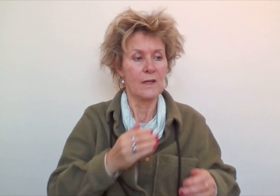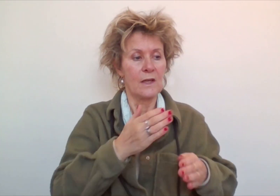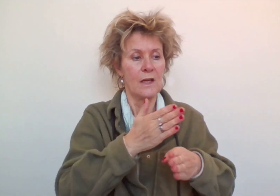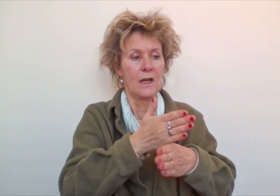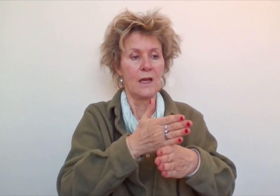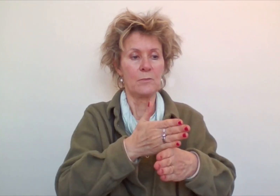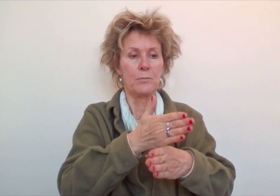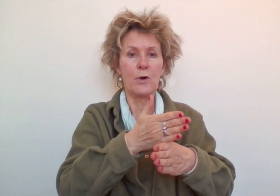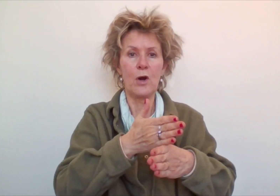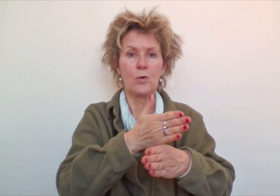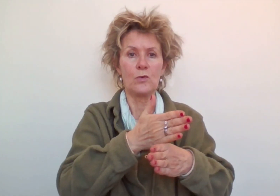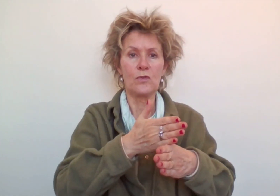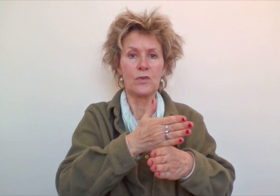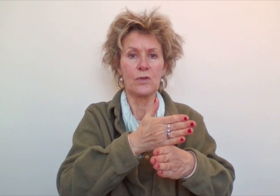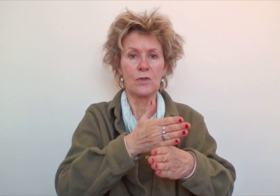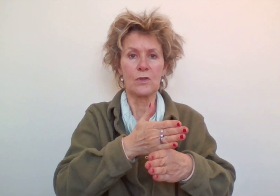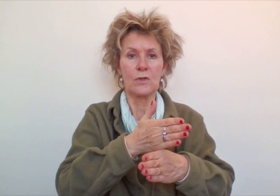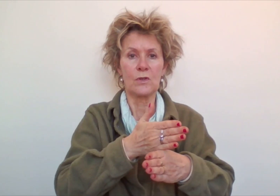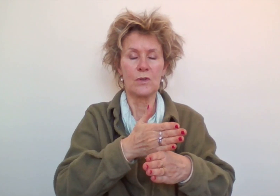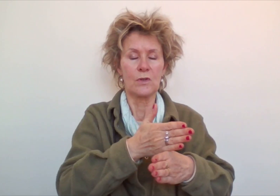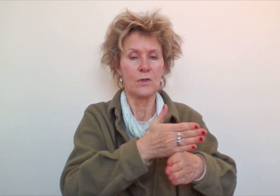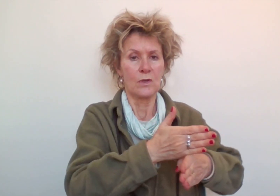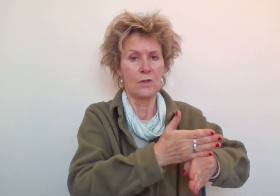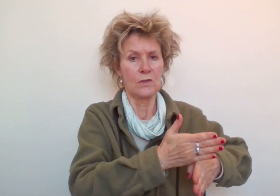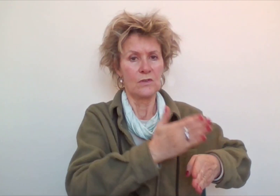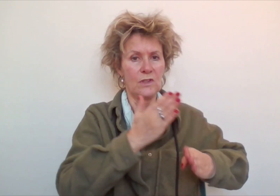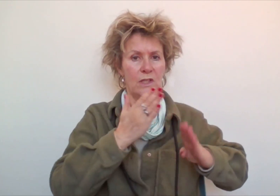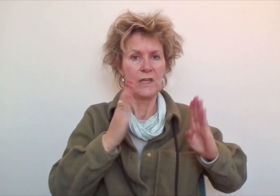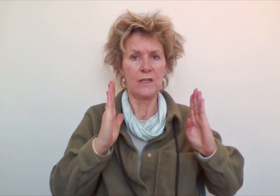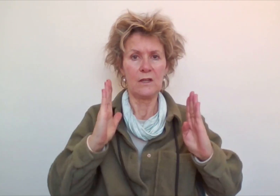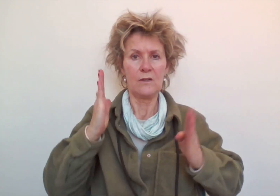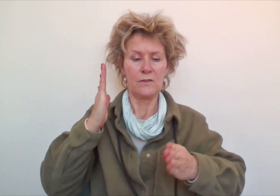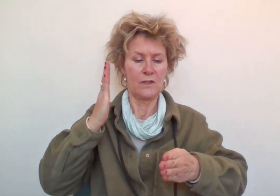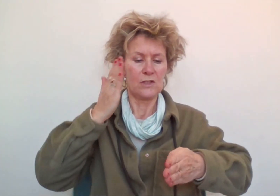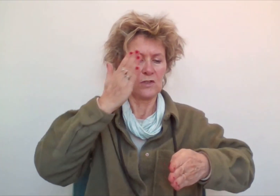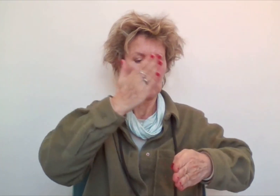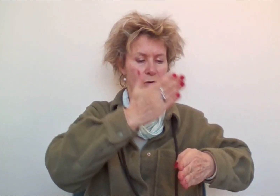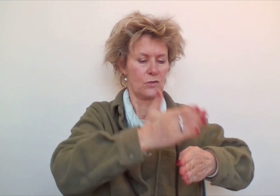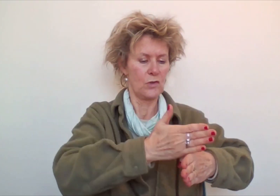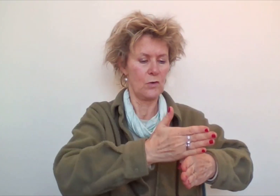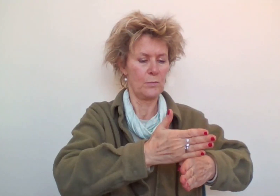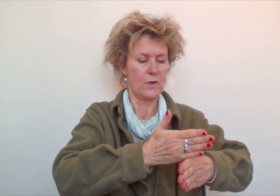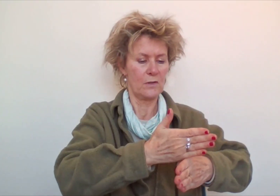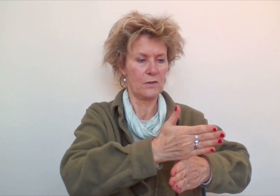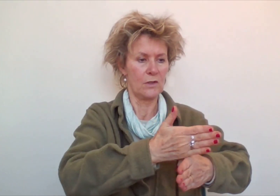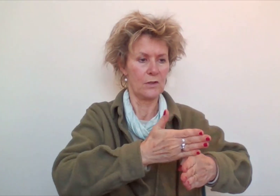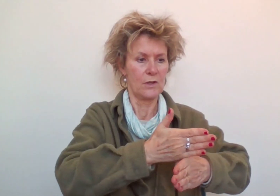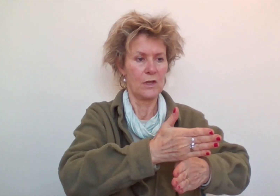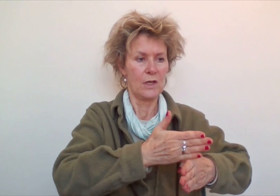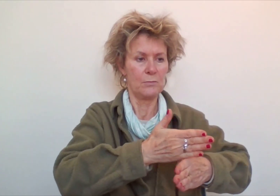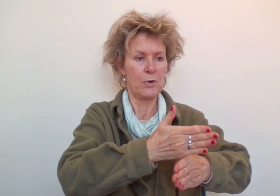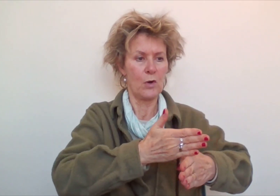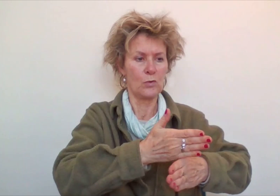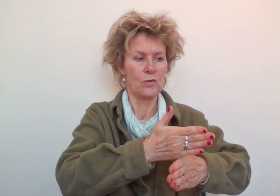En brood. Zie je, je ene hand is zo op de andere. Het brood.